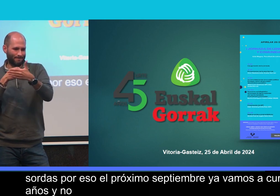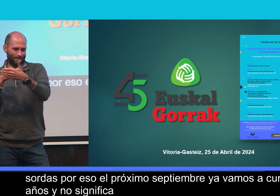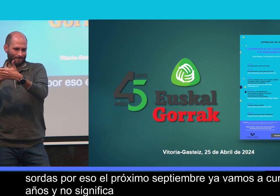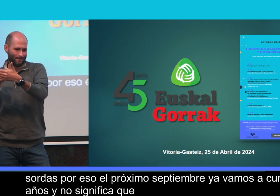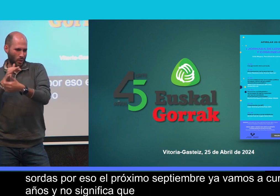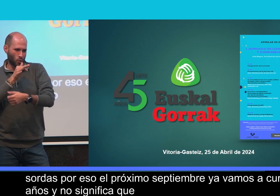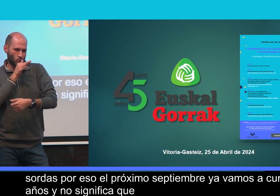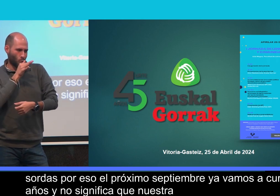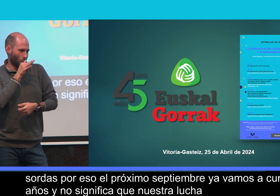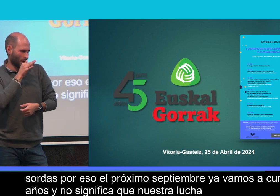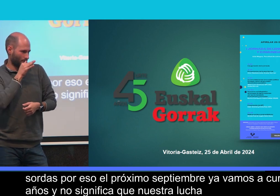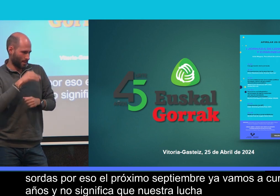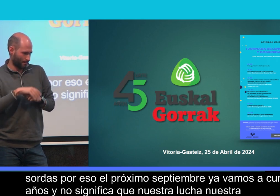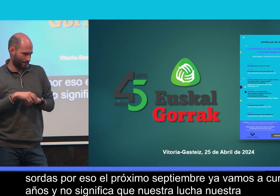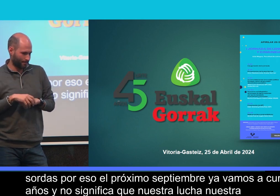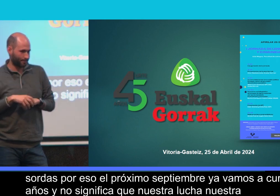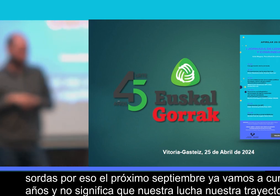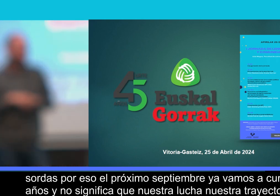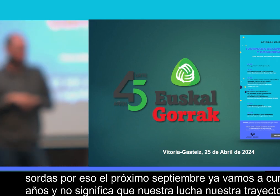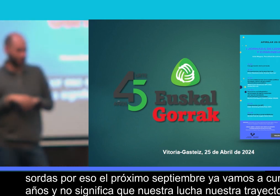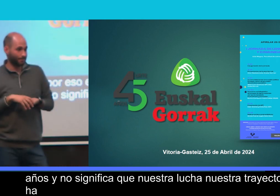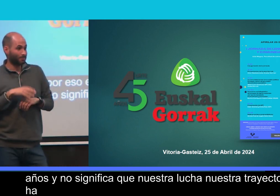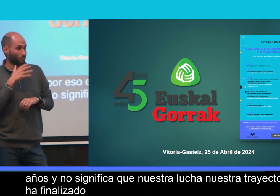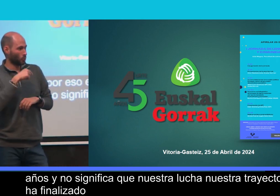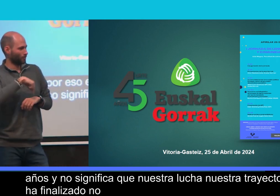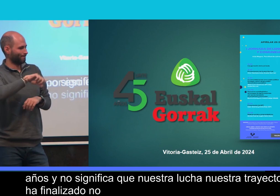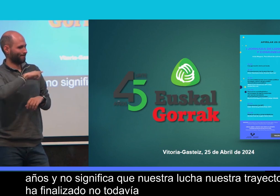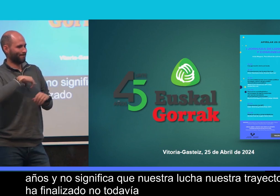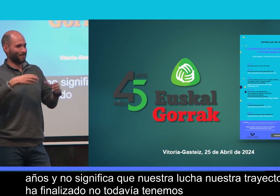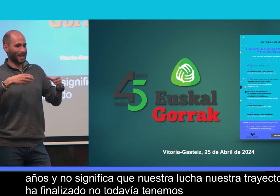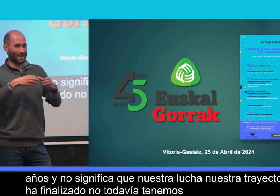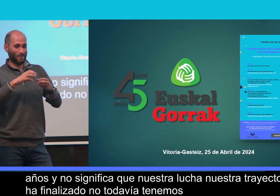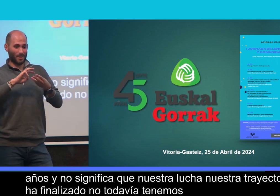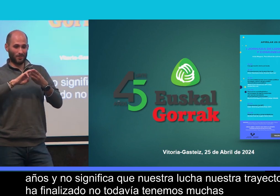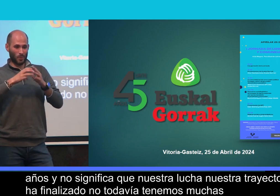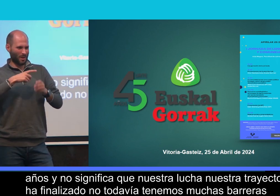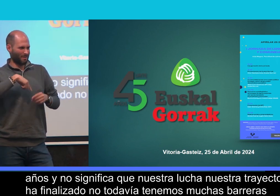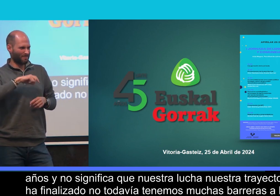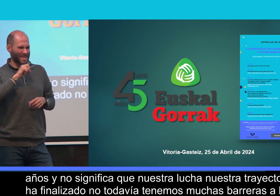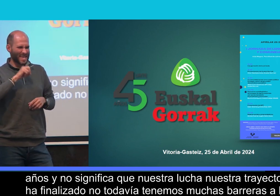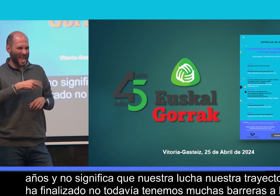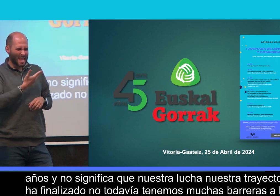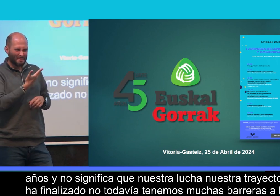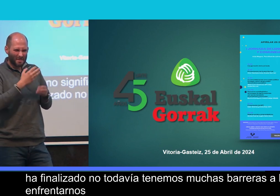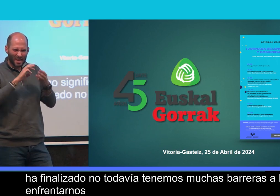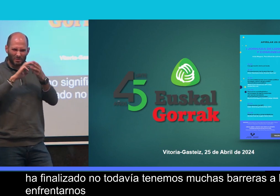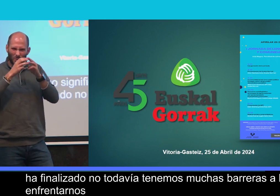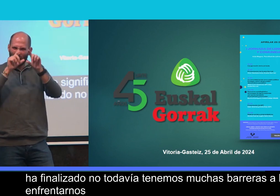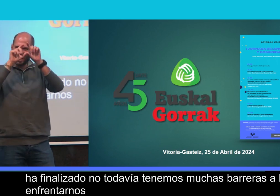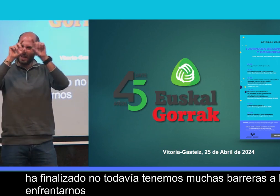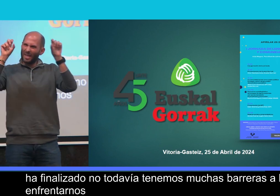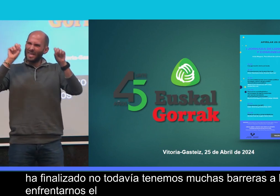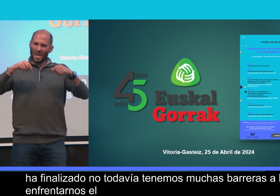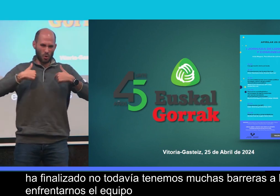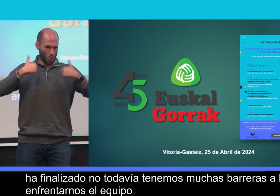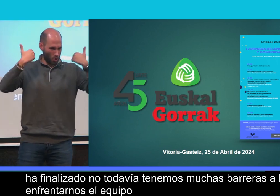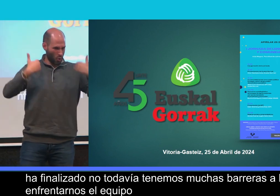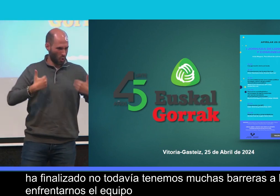lucha, nuestra trayectoria haya finalizado, no. Todavía tenemos muchas barreras a las que enfrentarnos. El equipo directivo, el equipo de